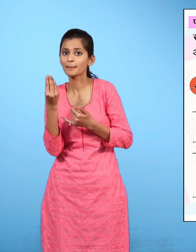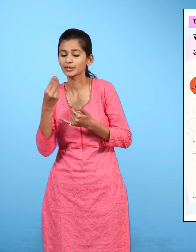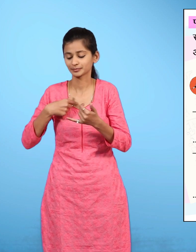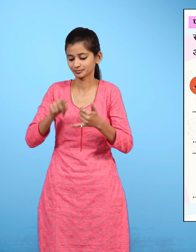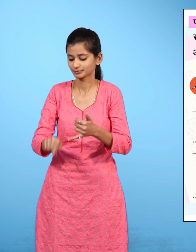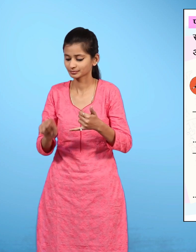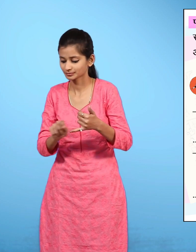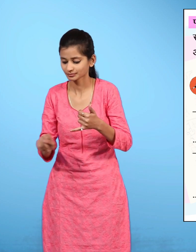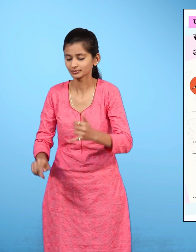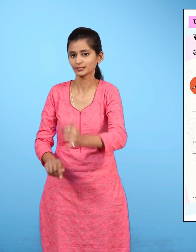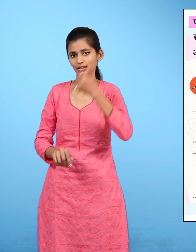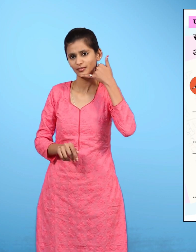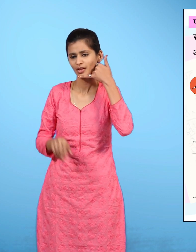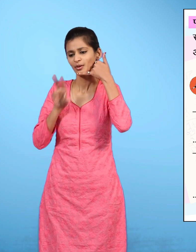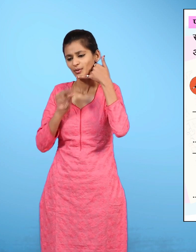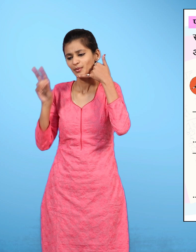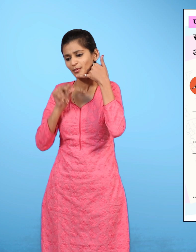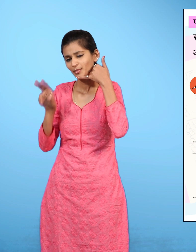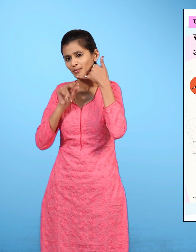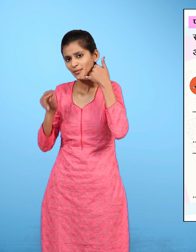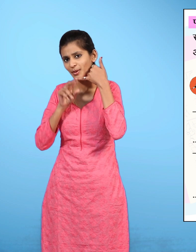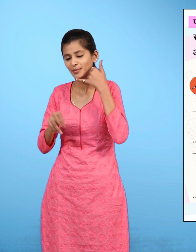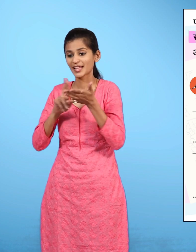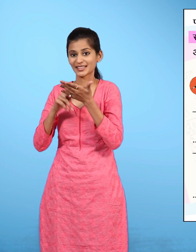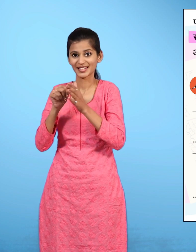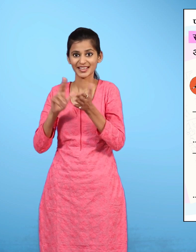का नंबर लगाया दोनों ने नानी से बातें की